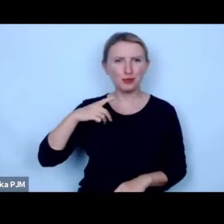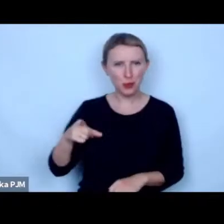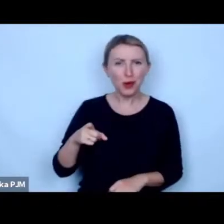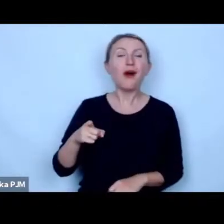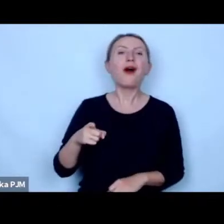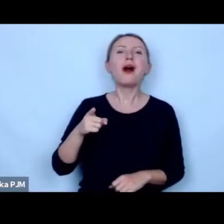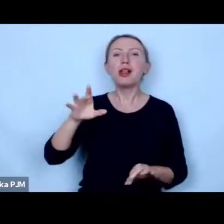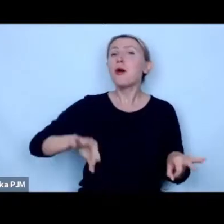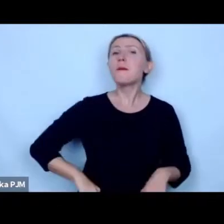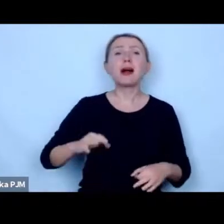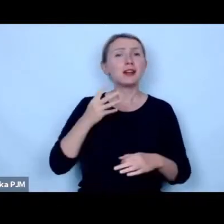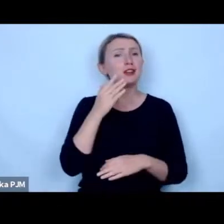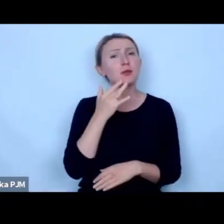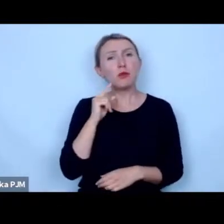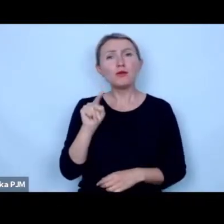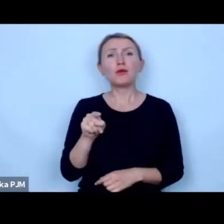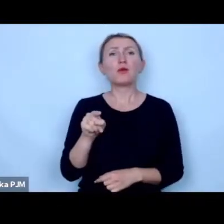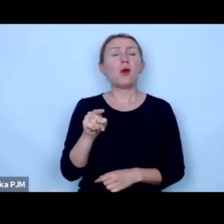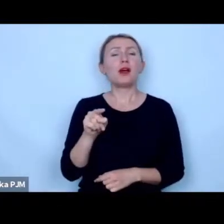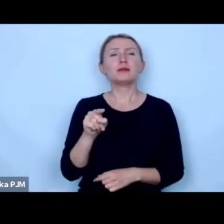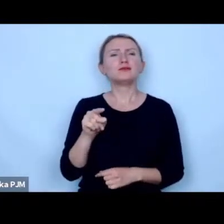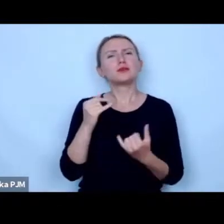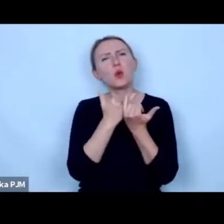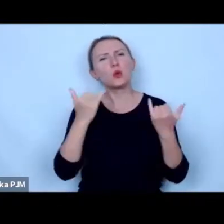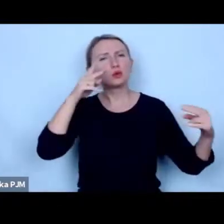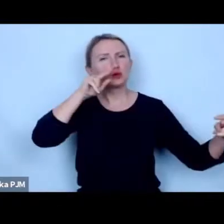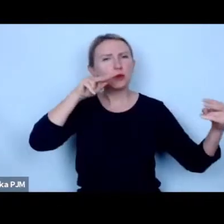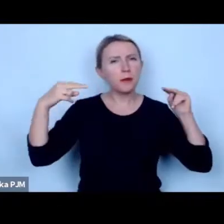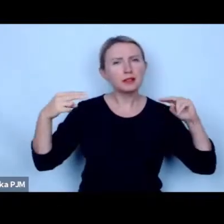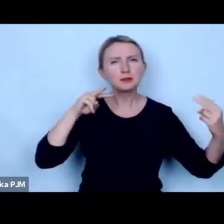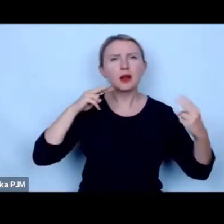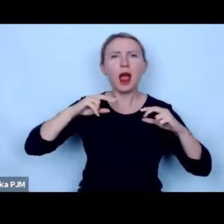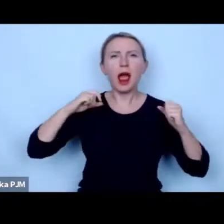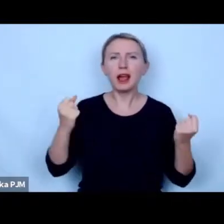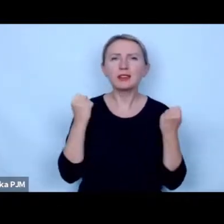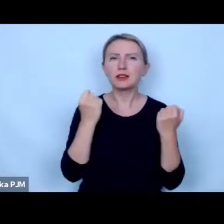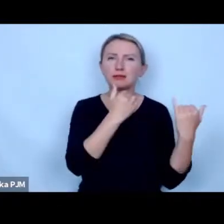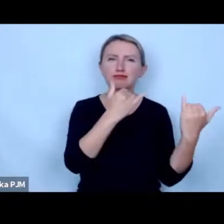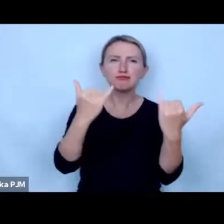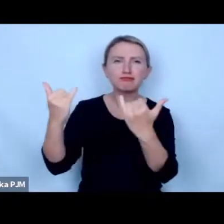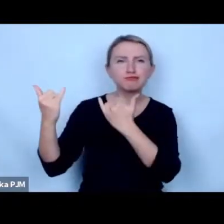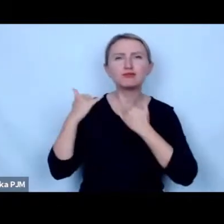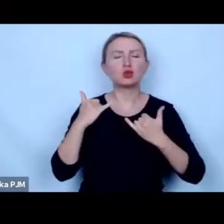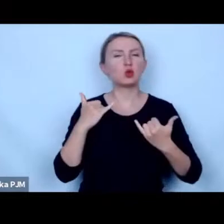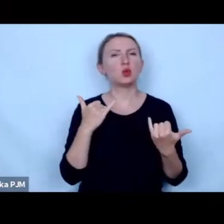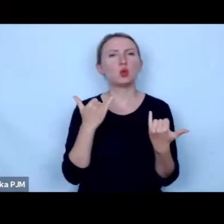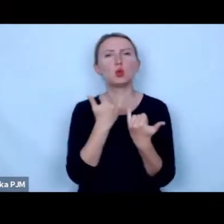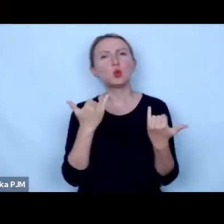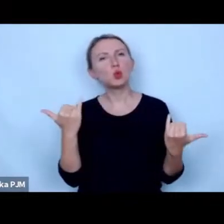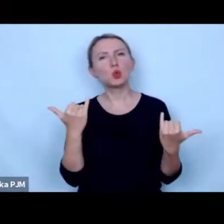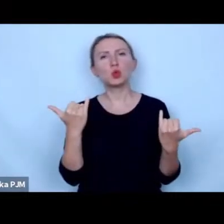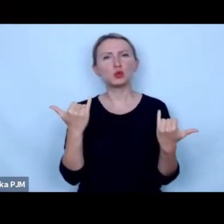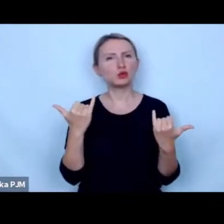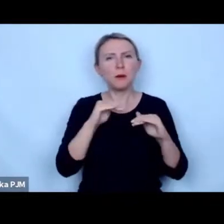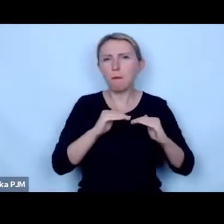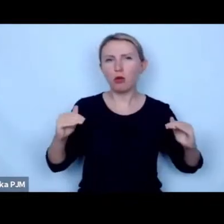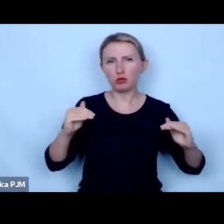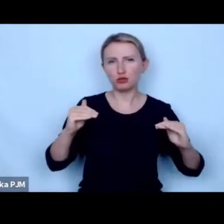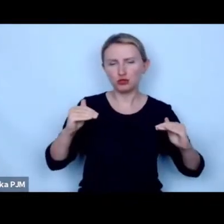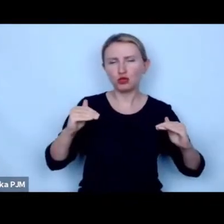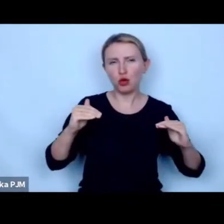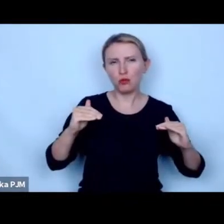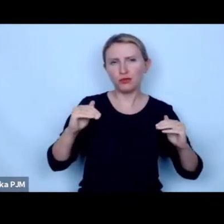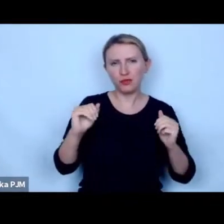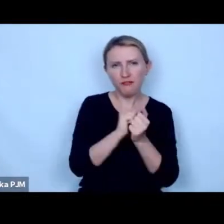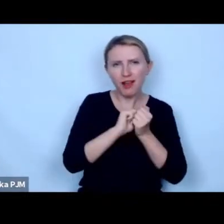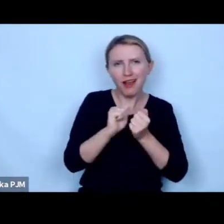o czym pani mówiła jeżeli chodzi o różne perspektywy aktywizmu i różnych na różnym poziomie wojujących